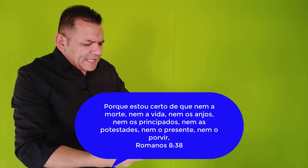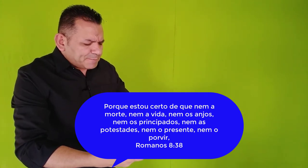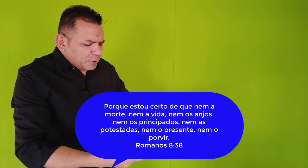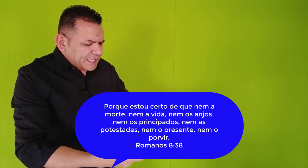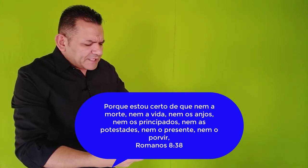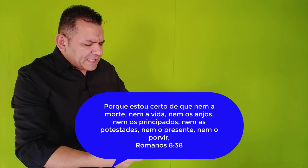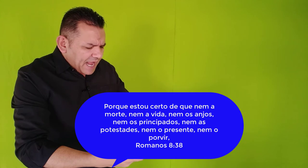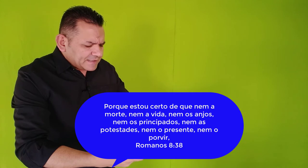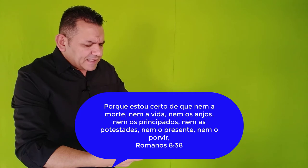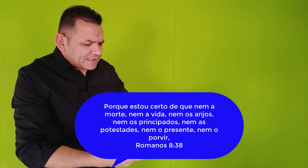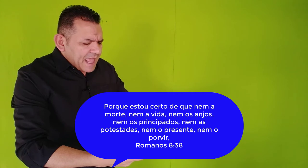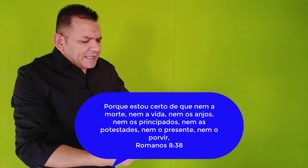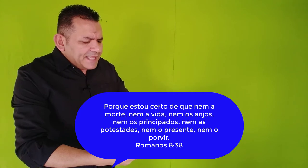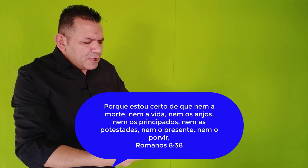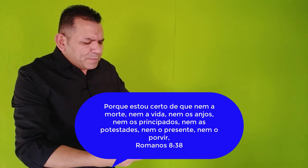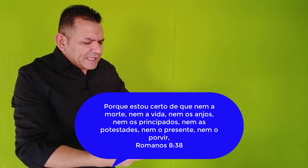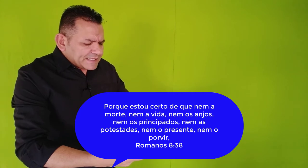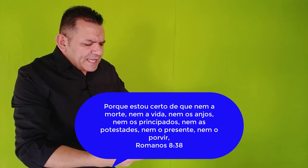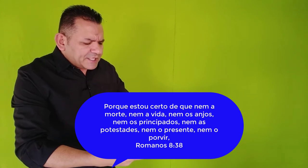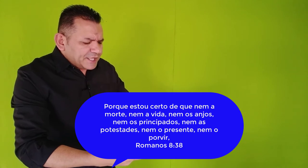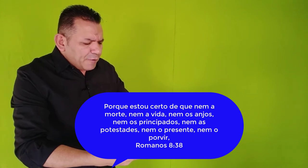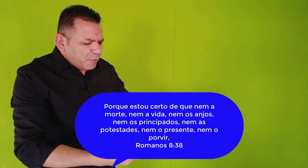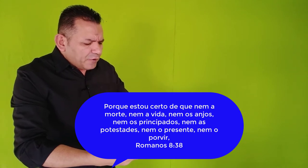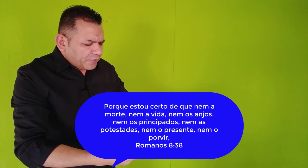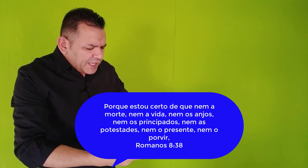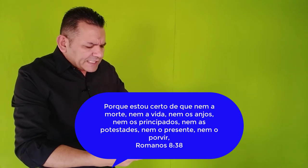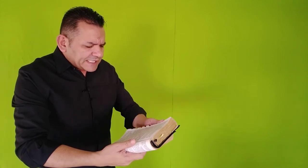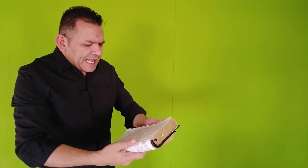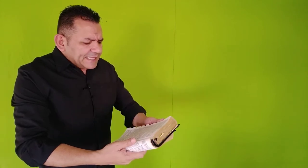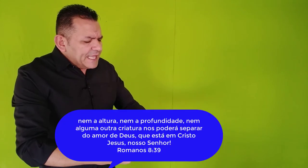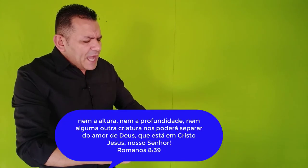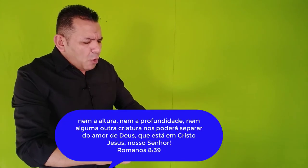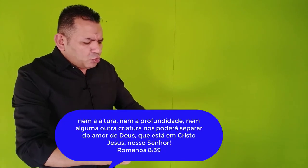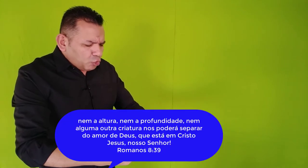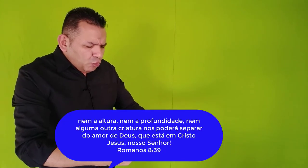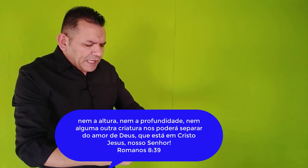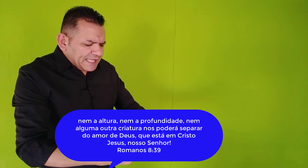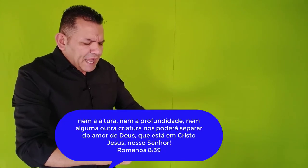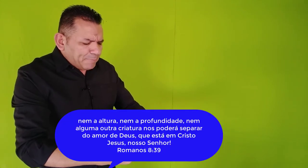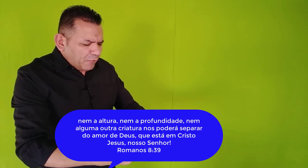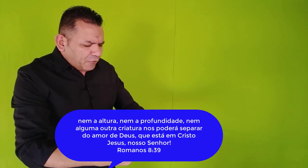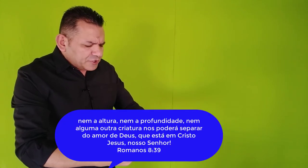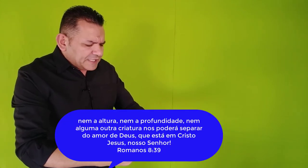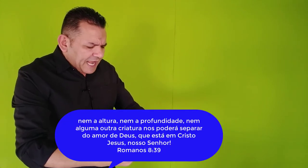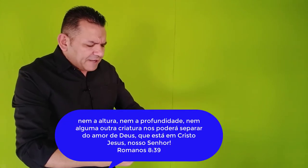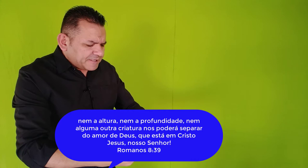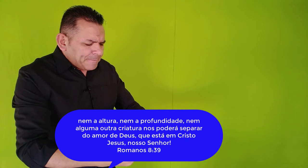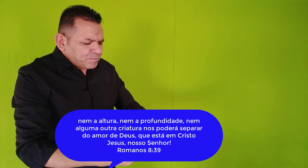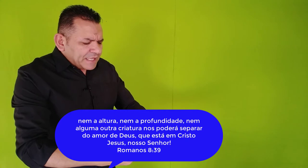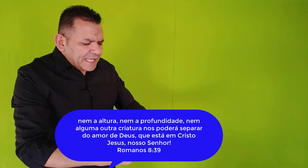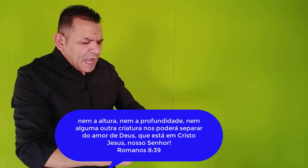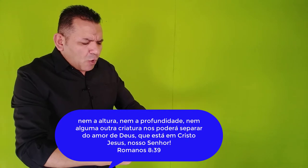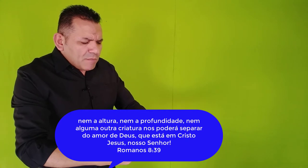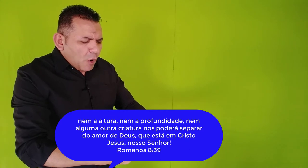as potestades, nem o presente, nem o porvir, nem a altura, nem a profundidade, nem a outra